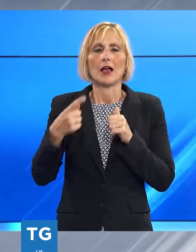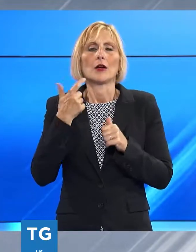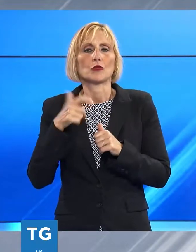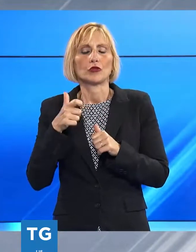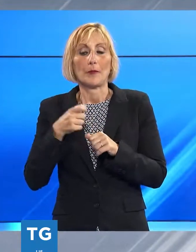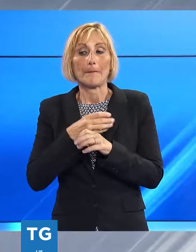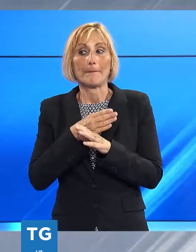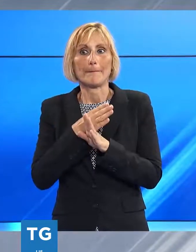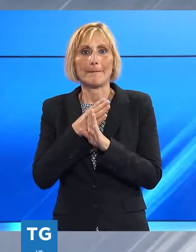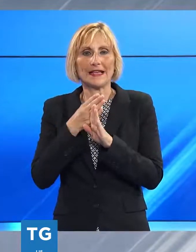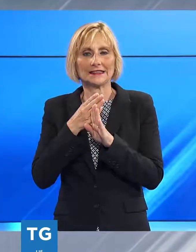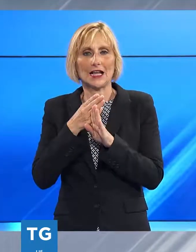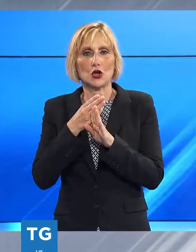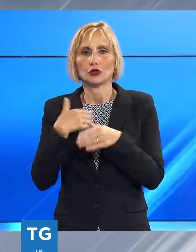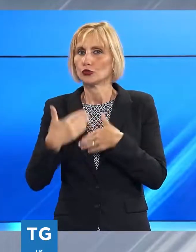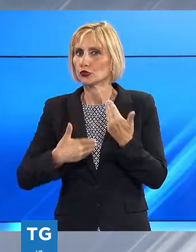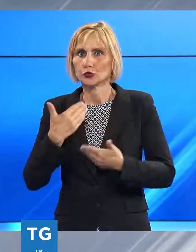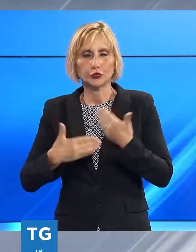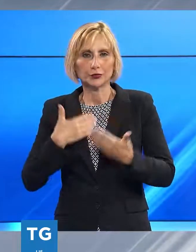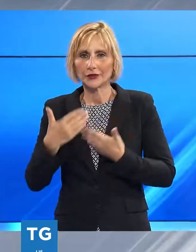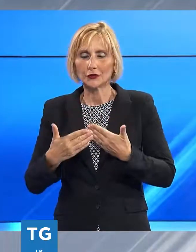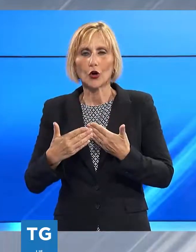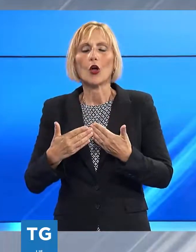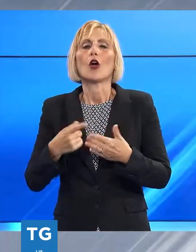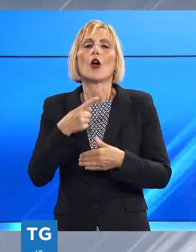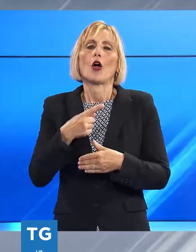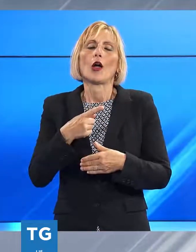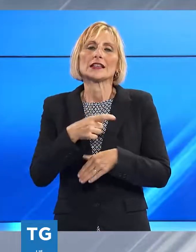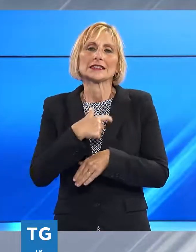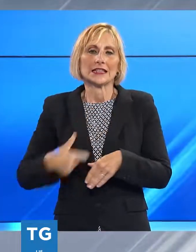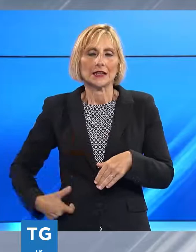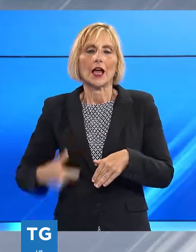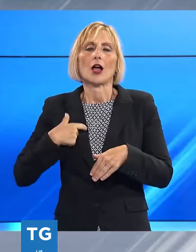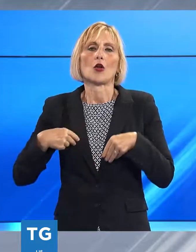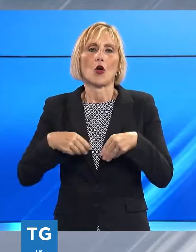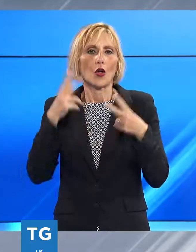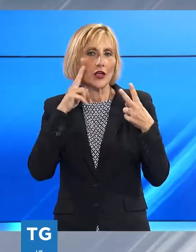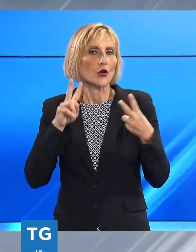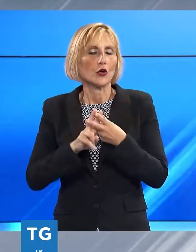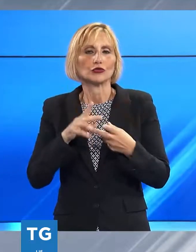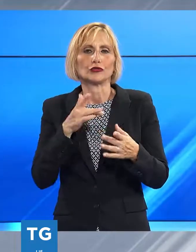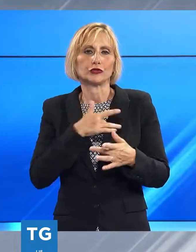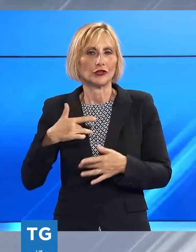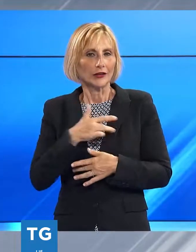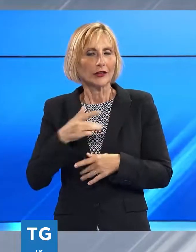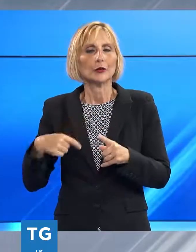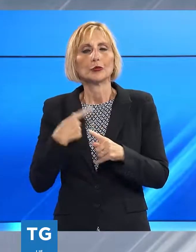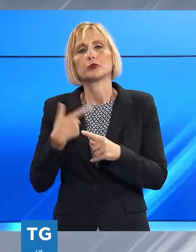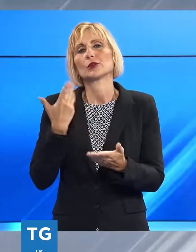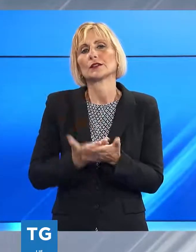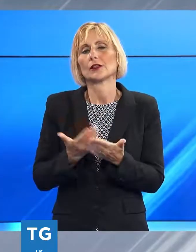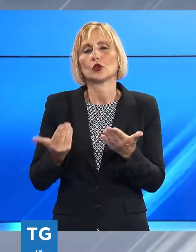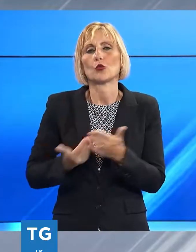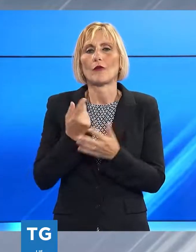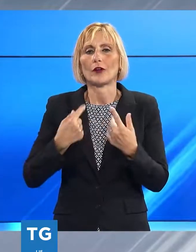della mezzanotte, il municipio incontra i cittadini e presenta la nuova giunta. Giurlani era stato sospeso dalla carica per